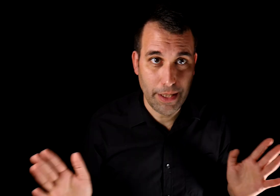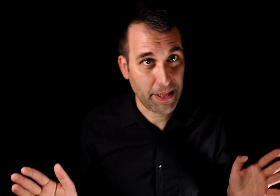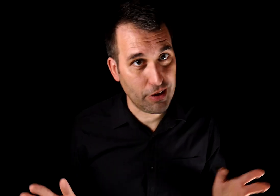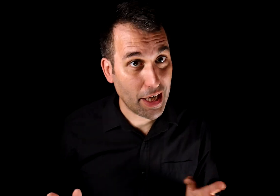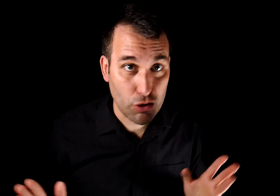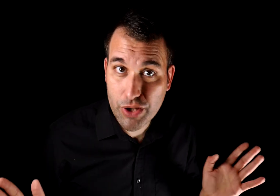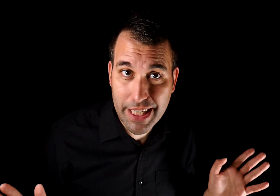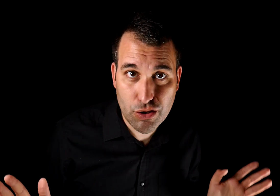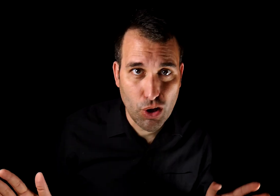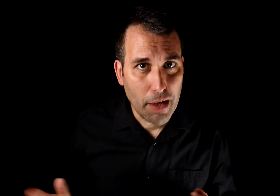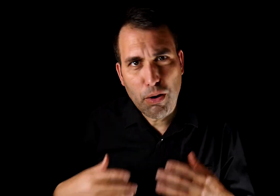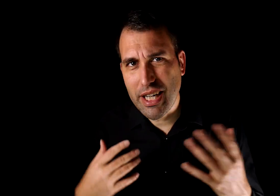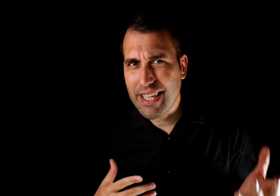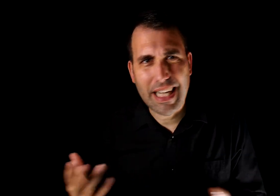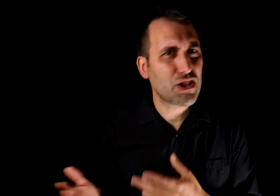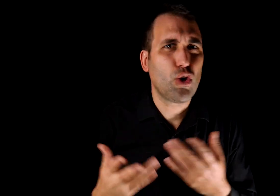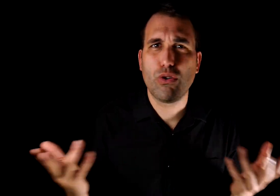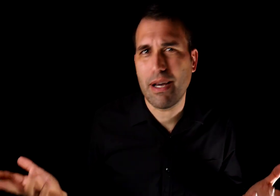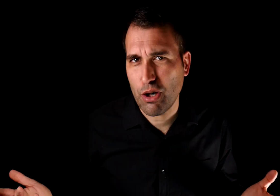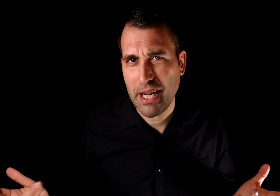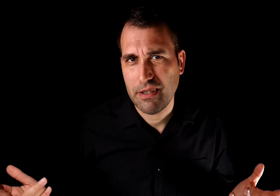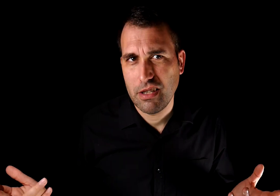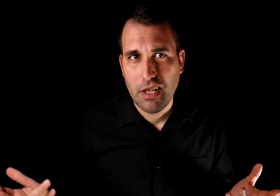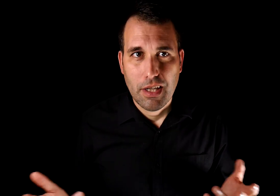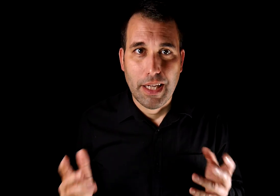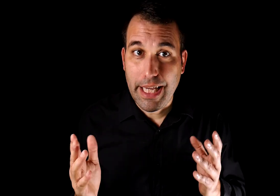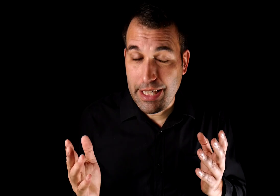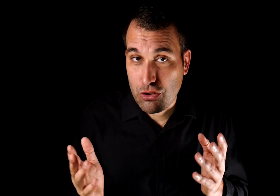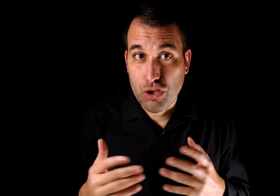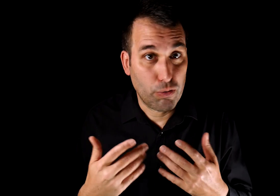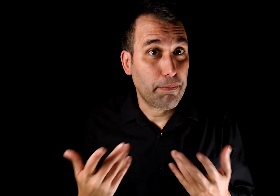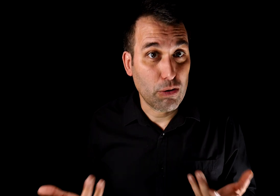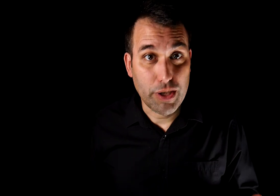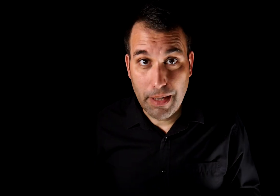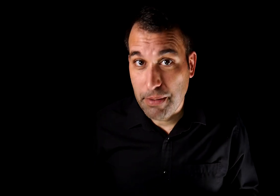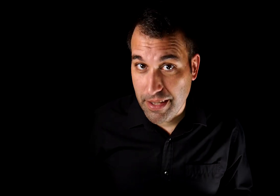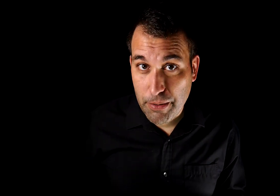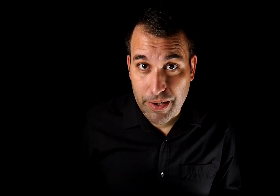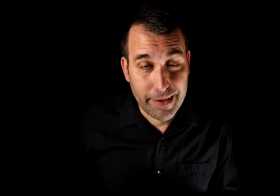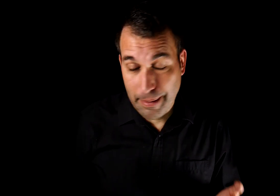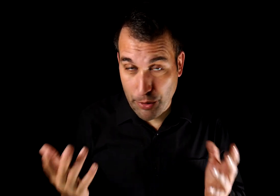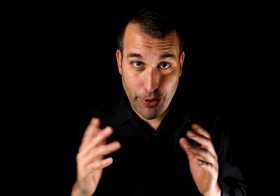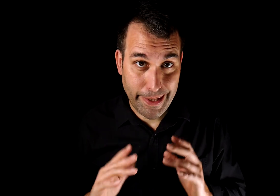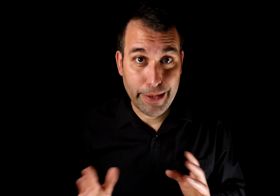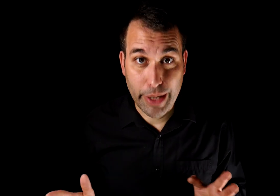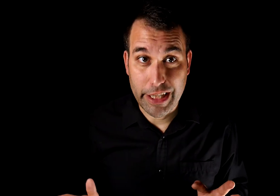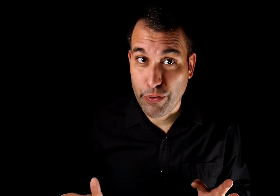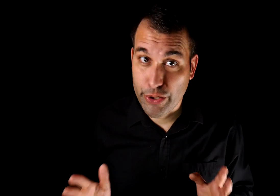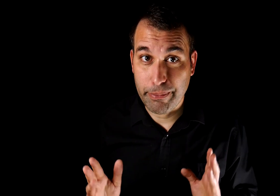clip y de ignorar el contexto, porque en reda solo era una broma. Esto es muy plausible al principio. Tampoco requiere un gran esfuerzo de